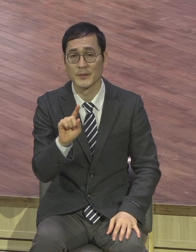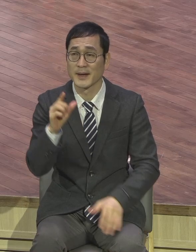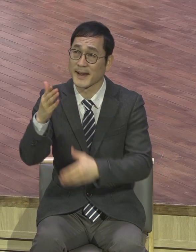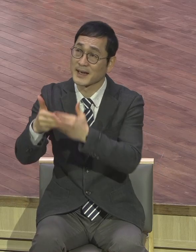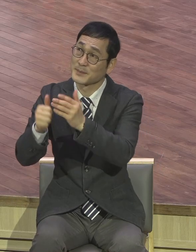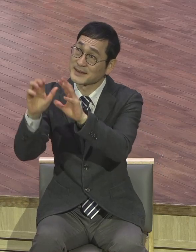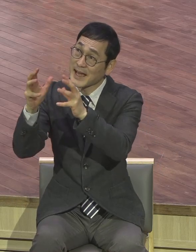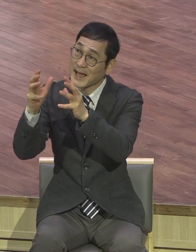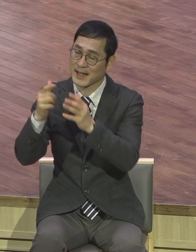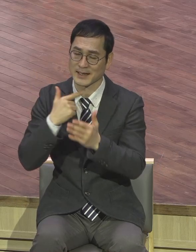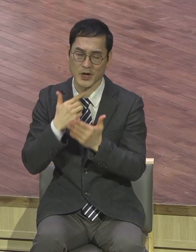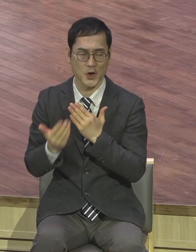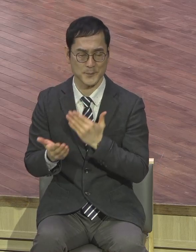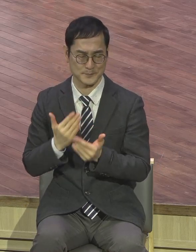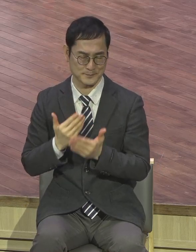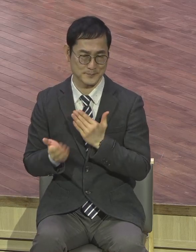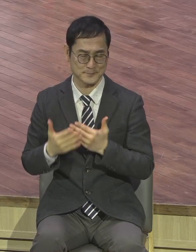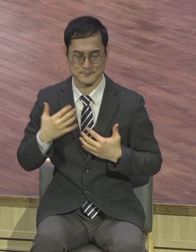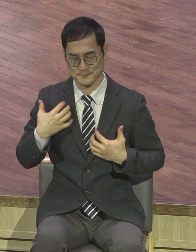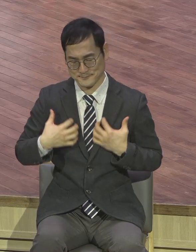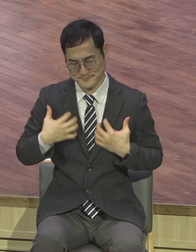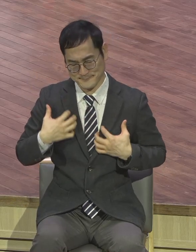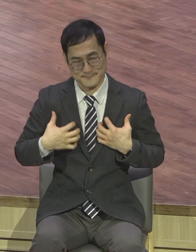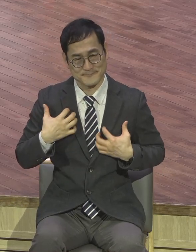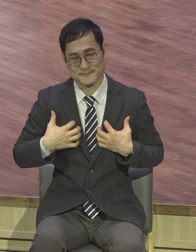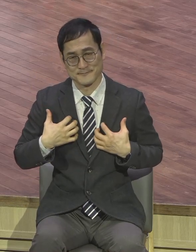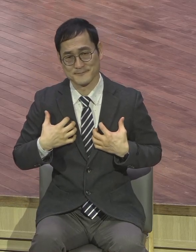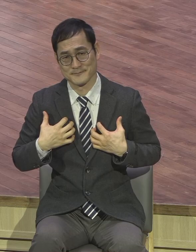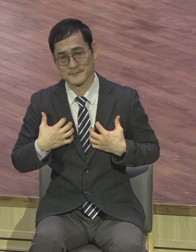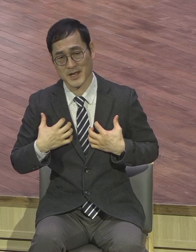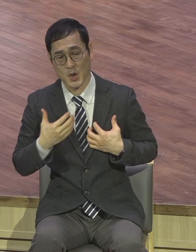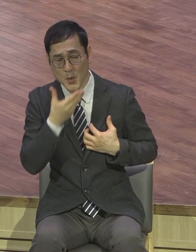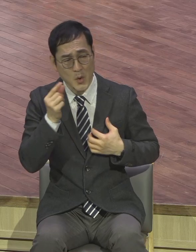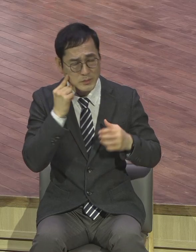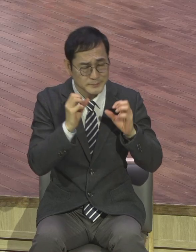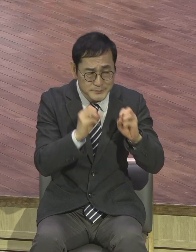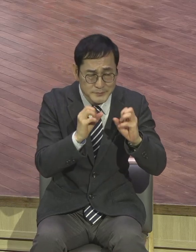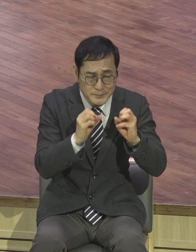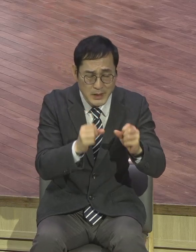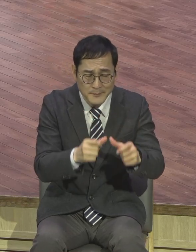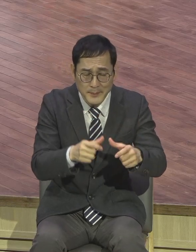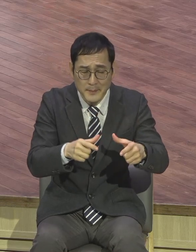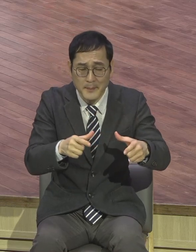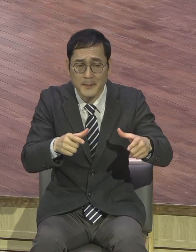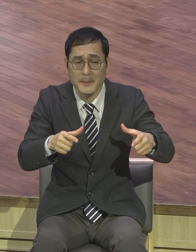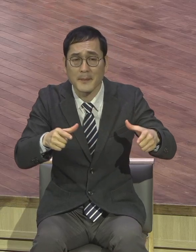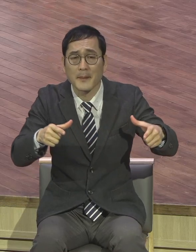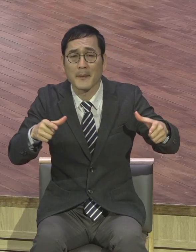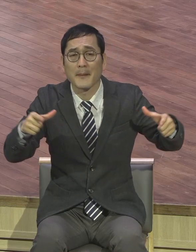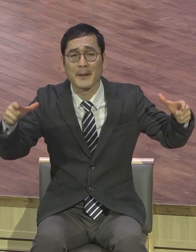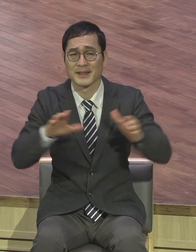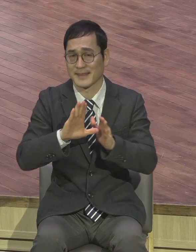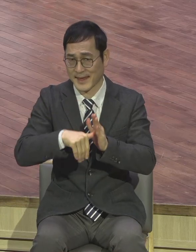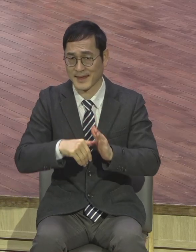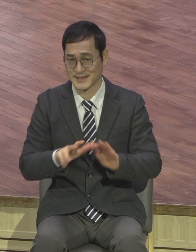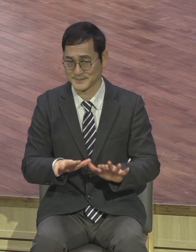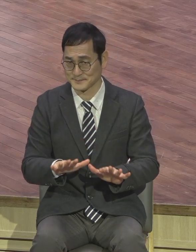누리면서 하나님의 나라를 확장하는 시기예요. 하나님의 나라를 확장해라. 오늘 사비자 볼